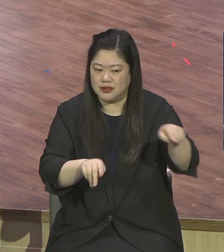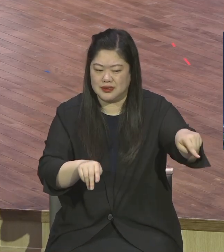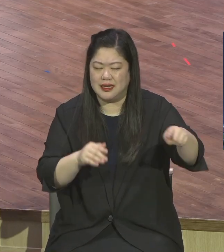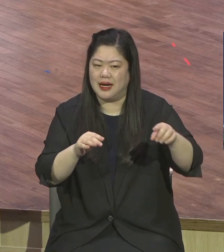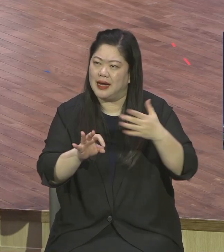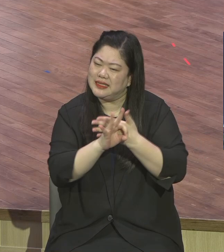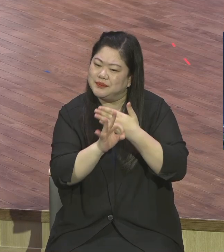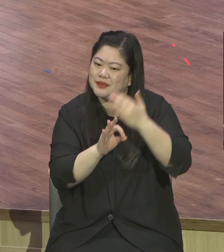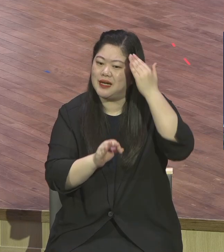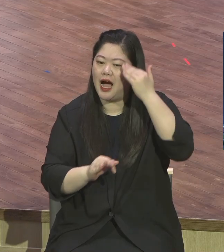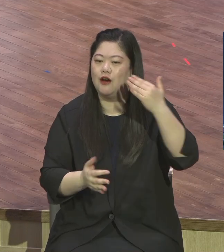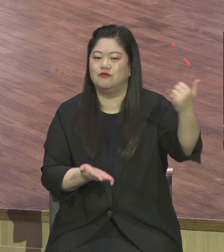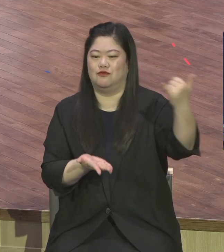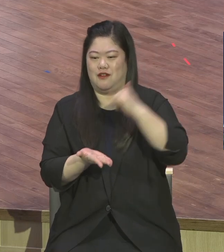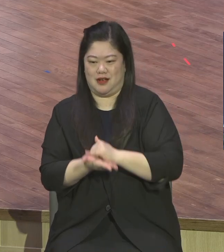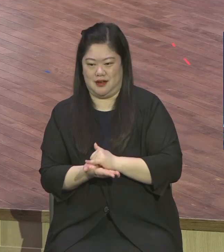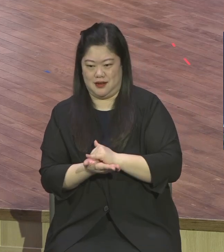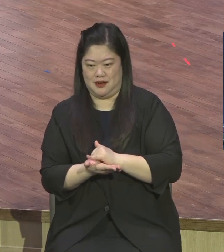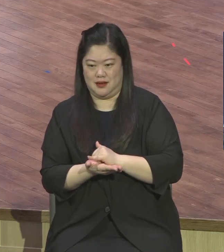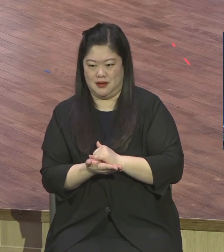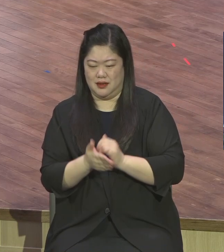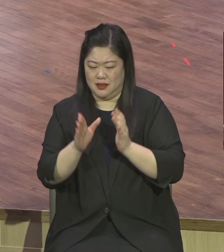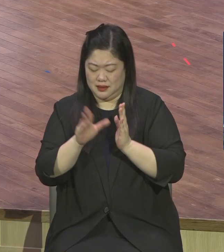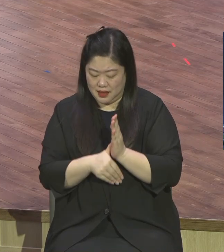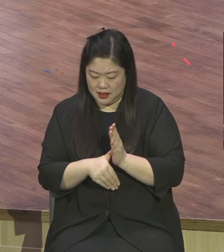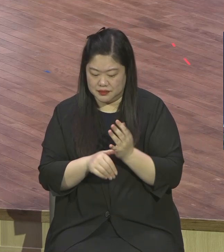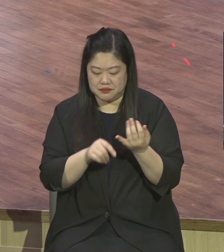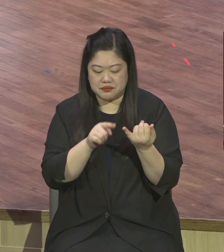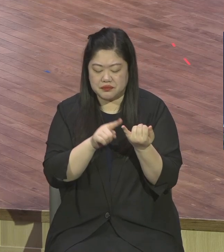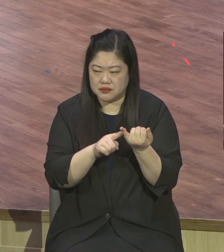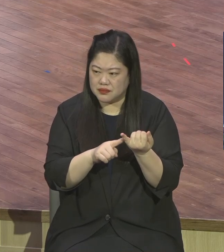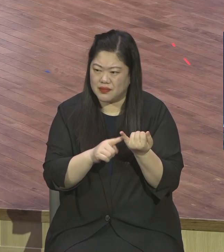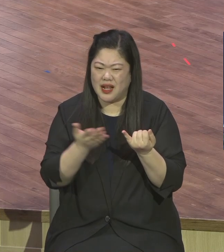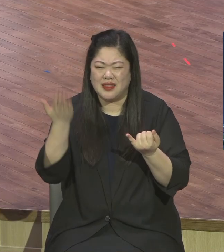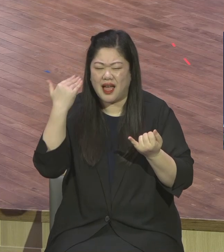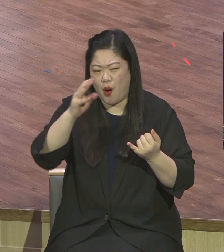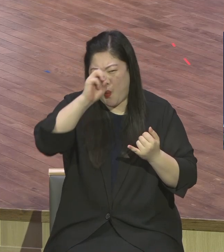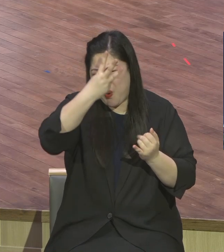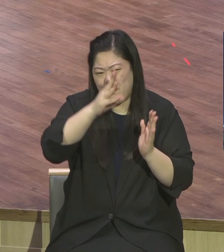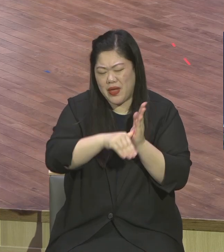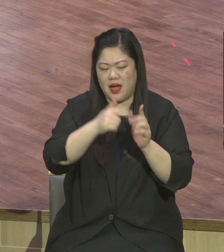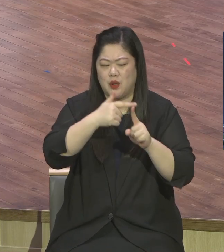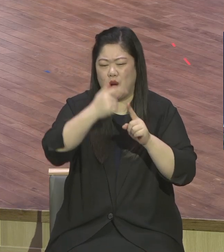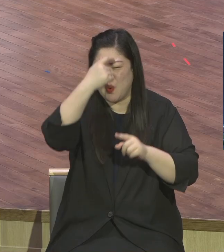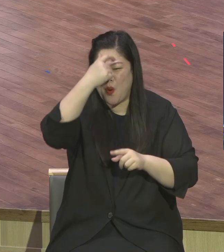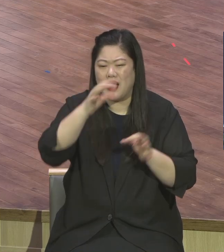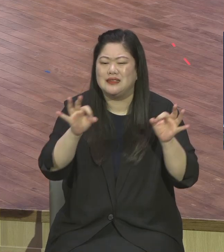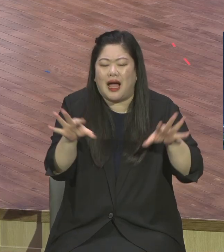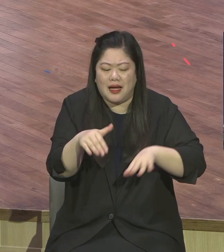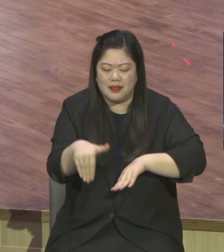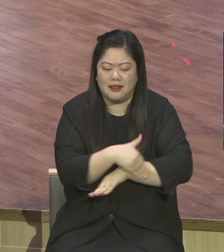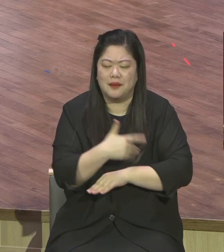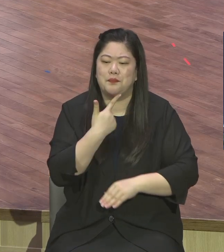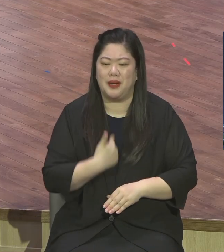이후에 이제 대학 교수가 되고 이래서 이제 어머니와 함께 처음으로 어머니 다니는 교회를 가게 됐어요